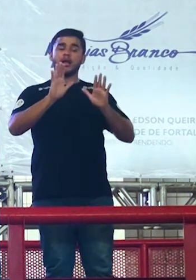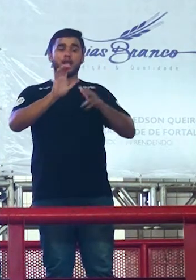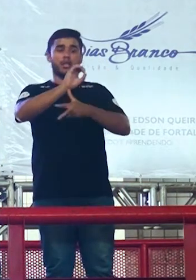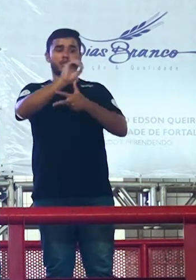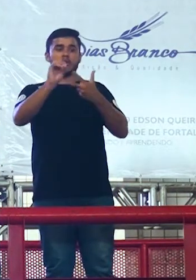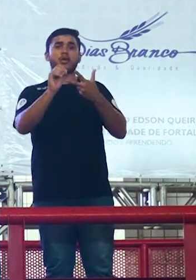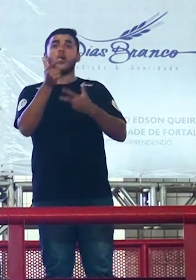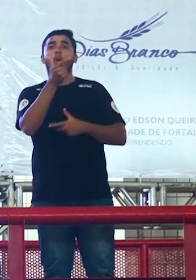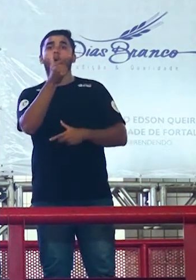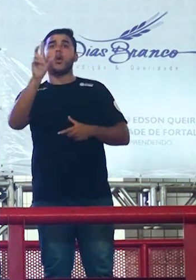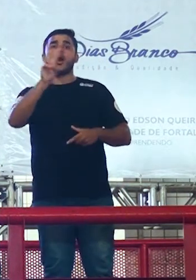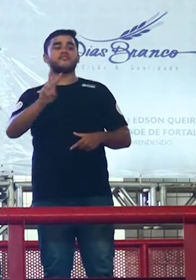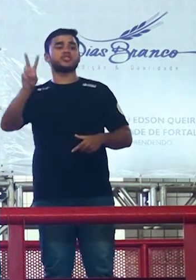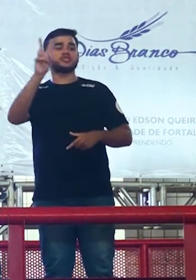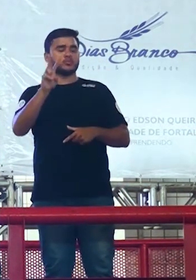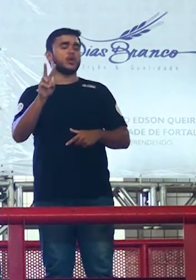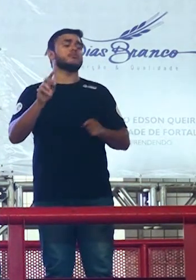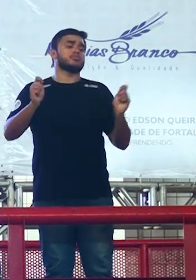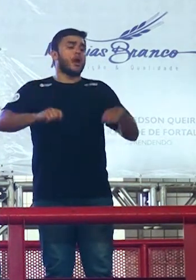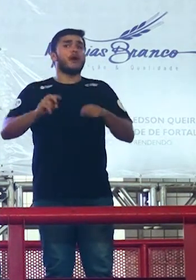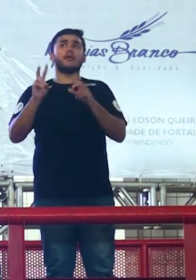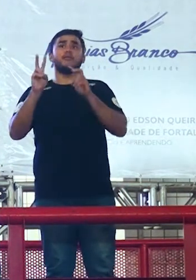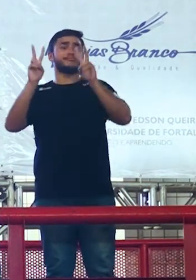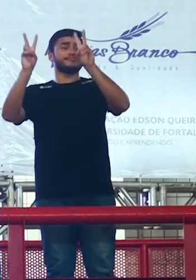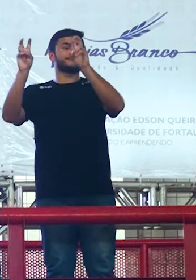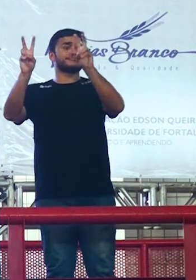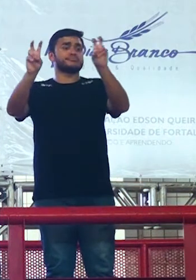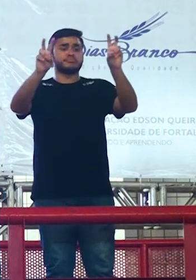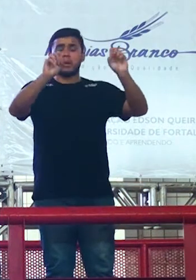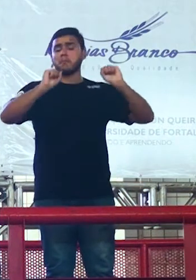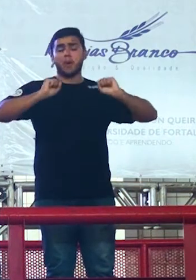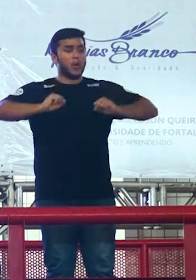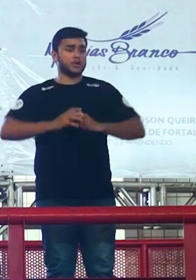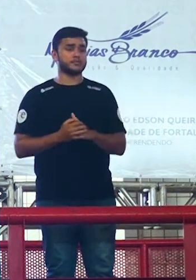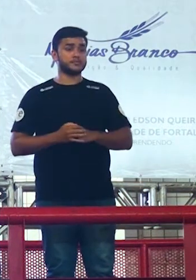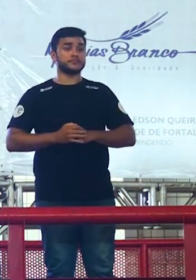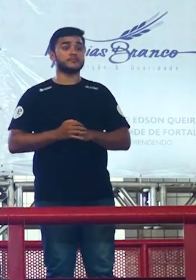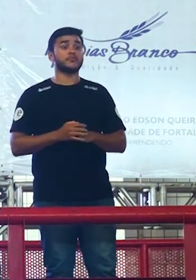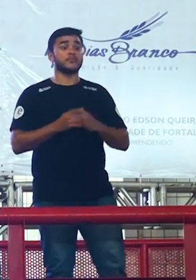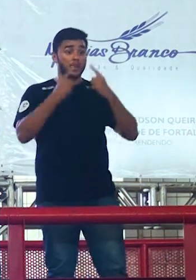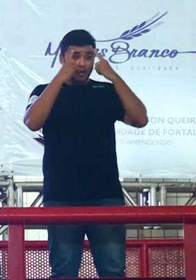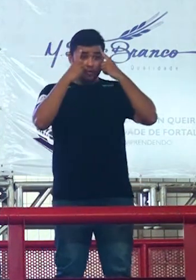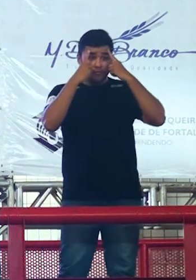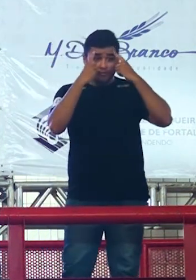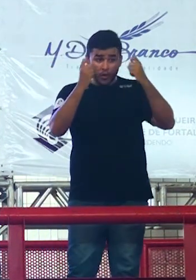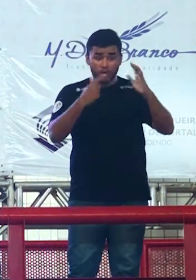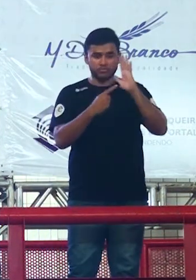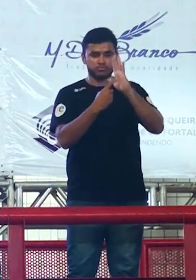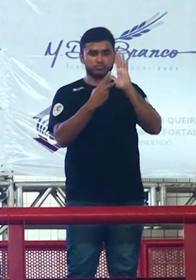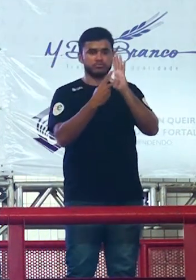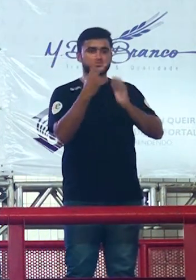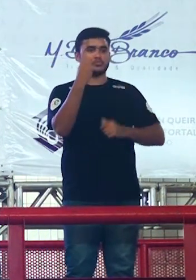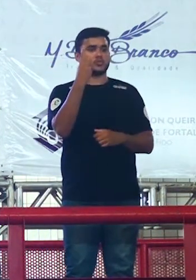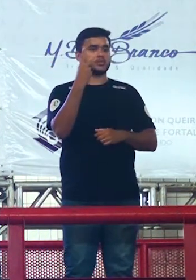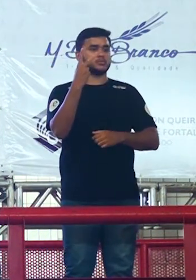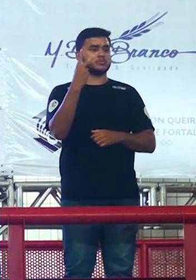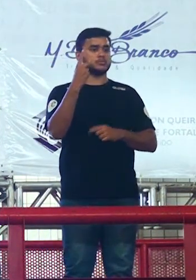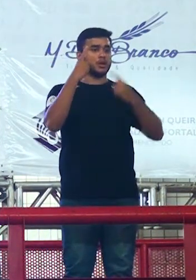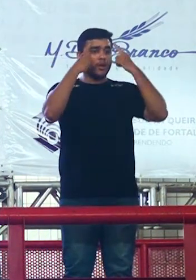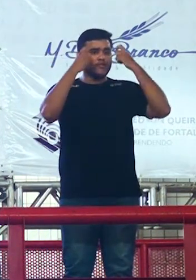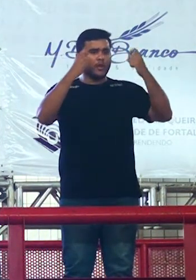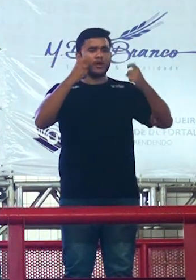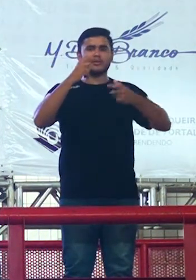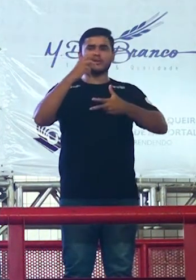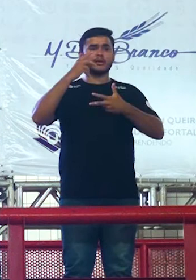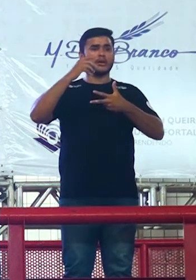poderia sim cair porque a violência ela já caiu no ENEM duas vezes ela já havia sido